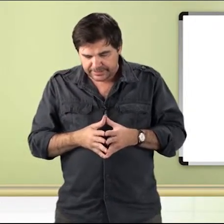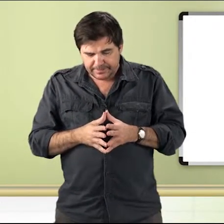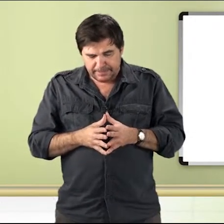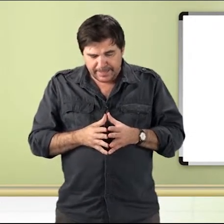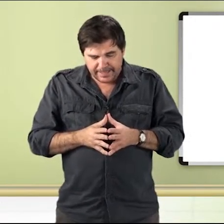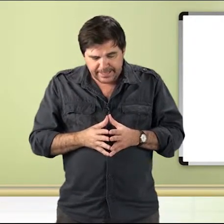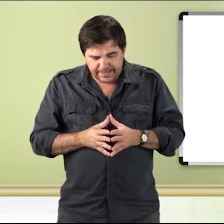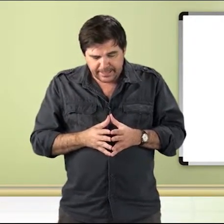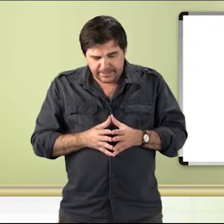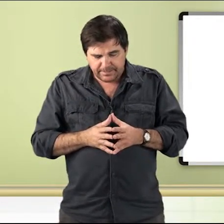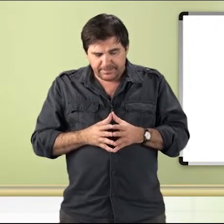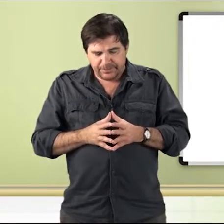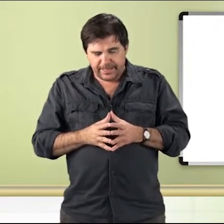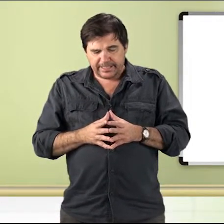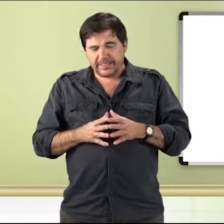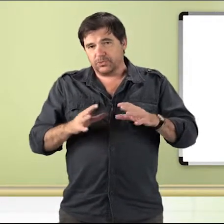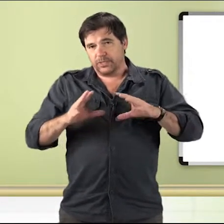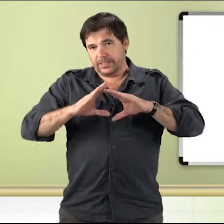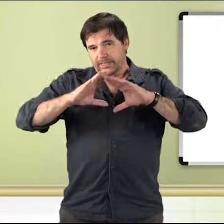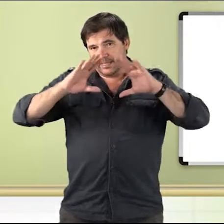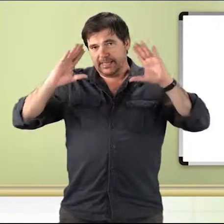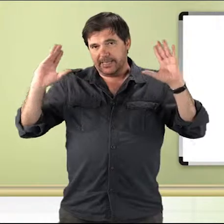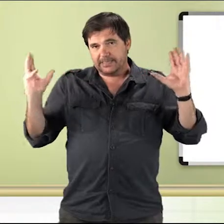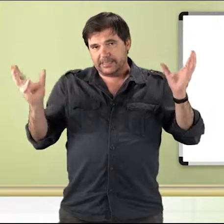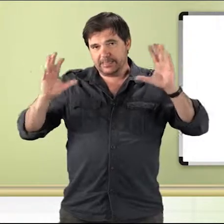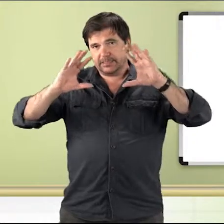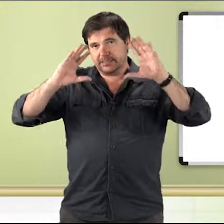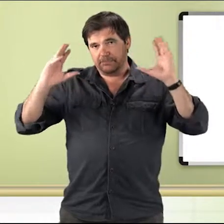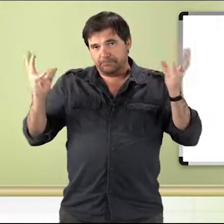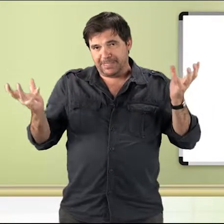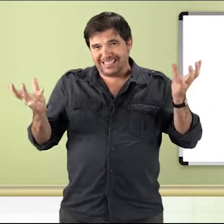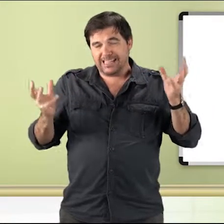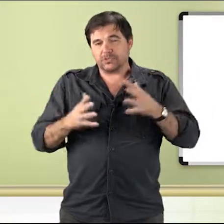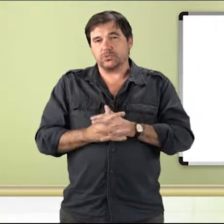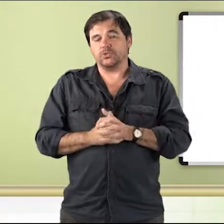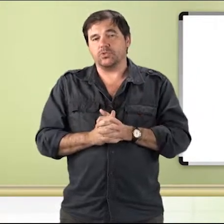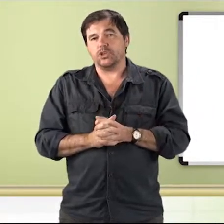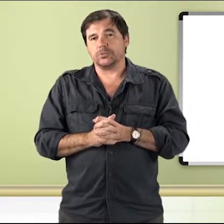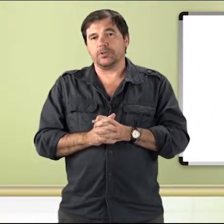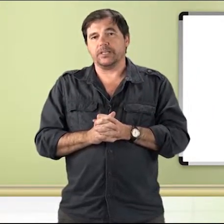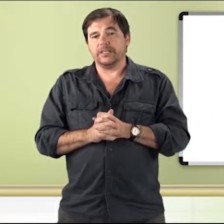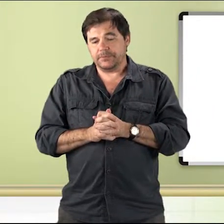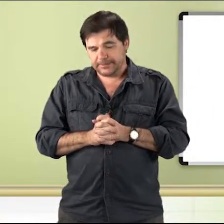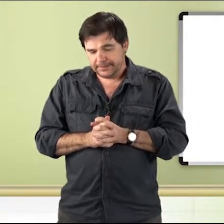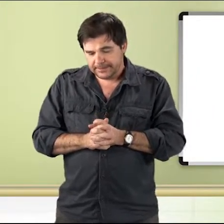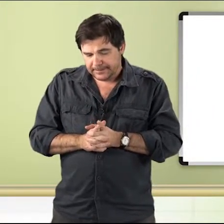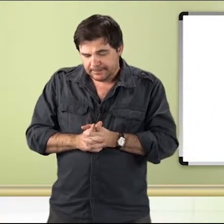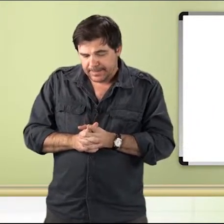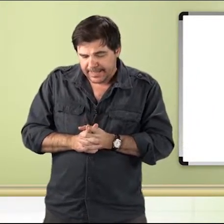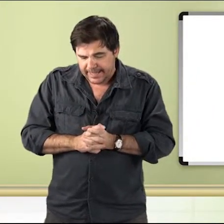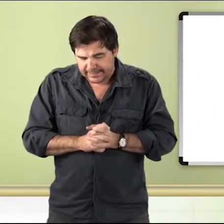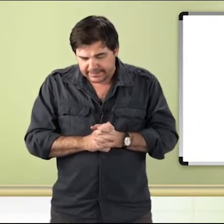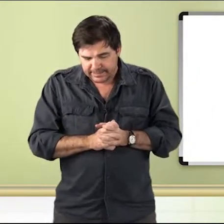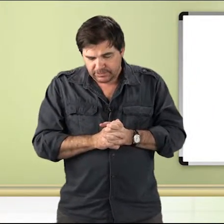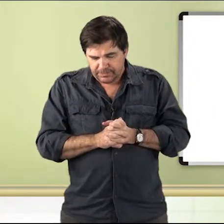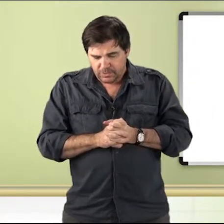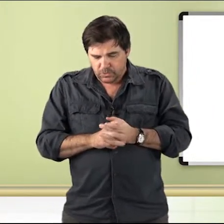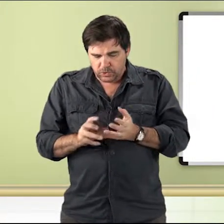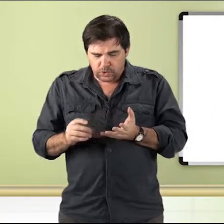E, finalizando esse pedaço do nosso programa, atenção também com os